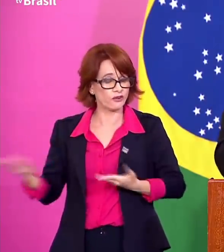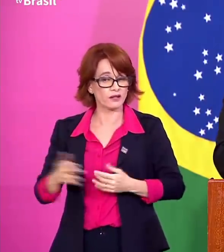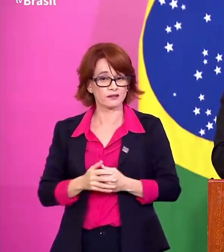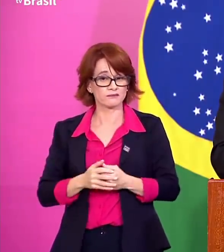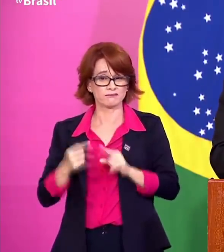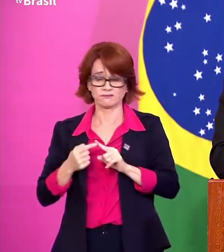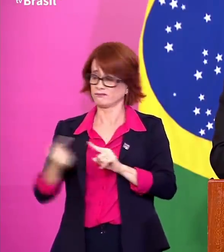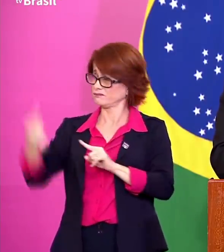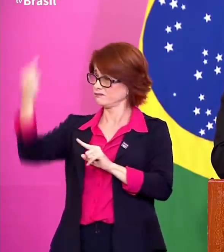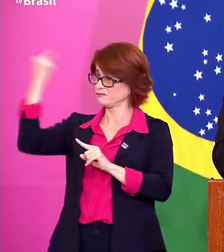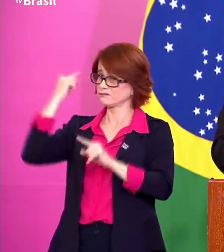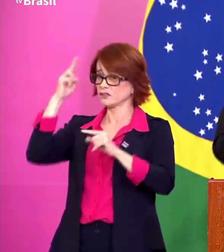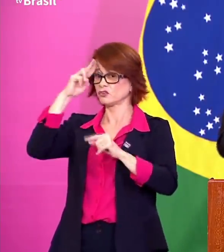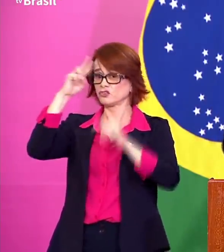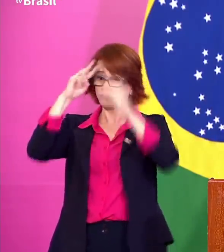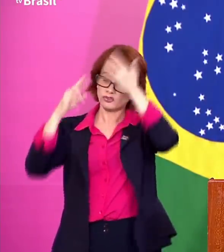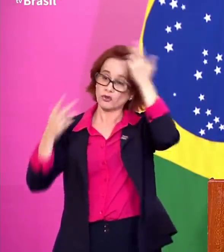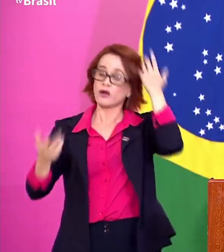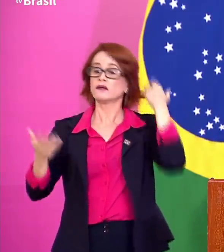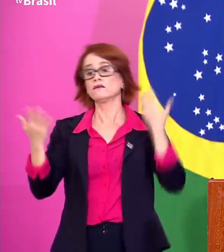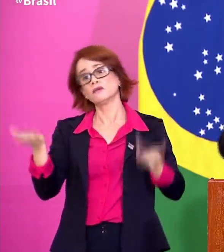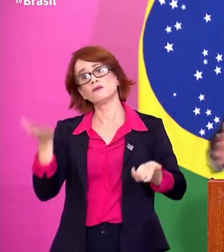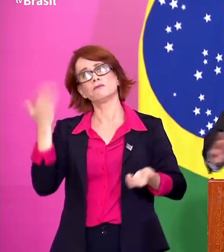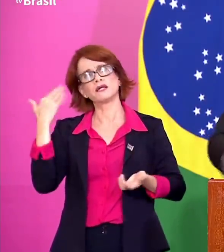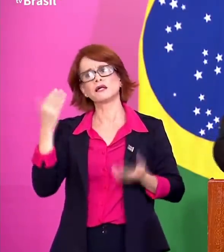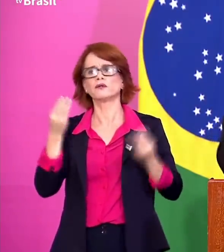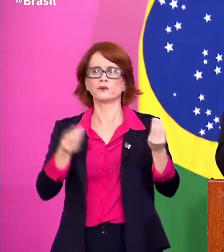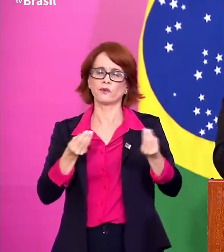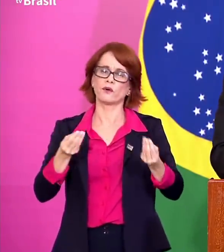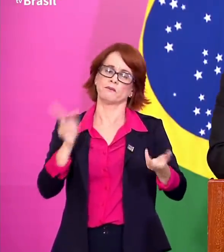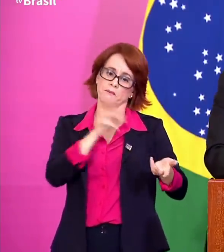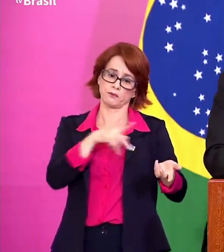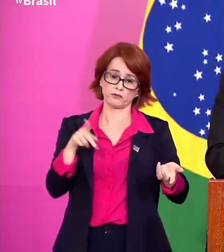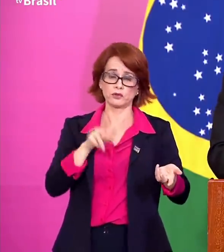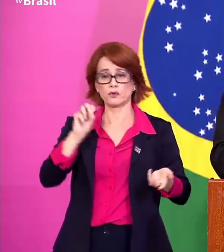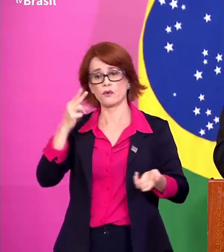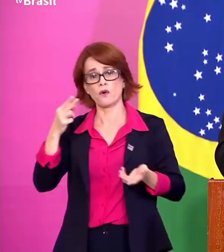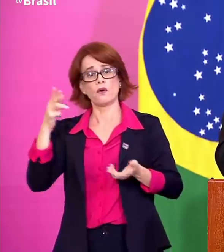história. Ou a mulher era professora ou dona de casa.